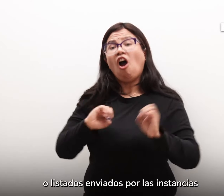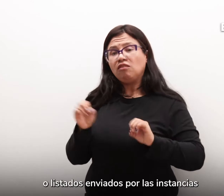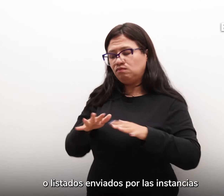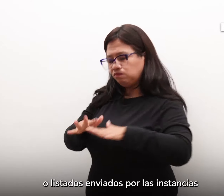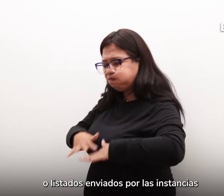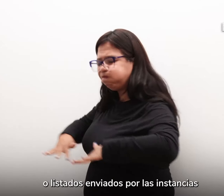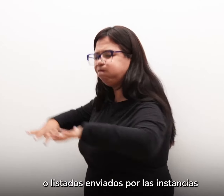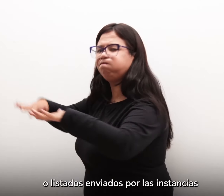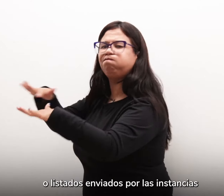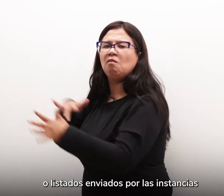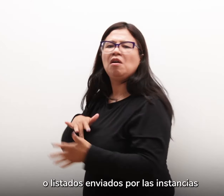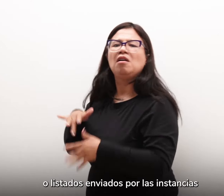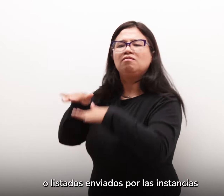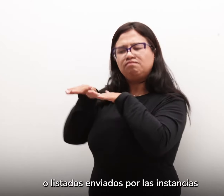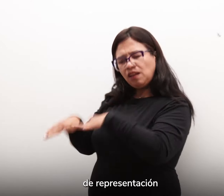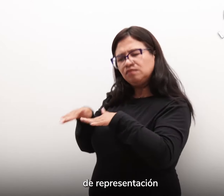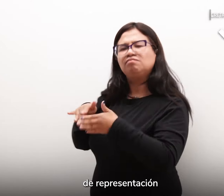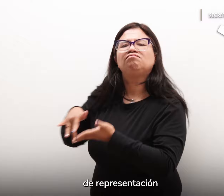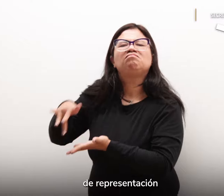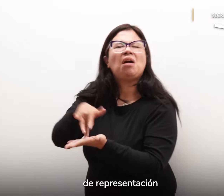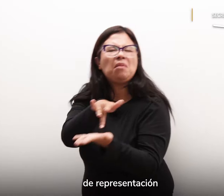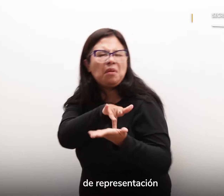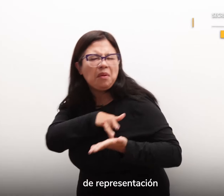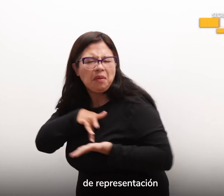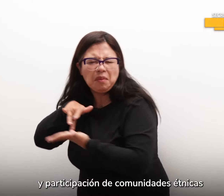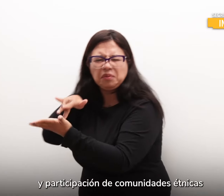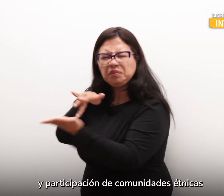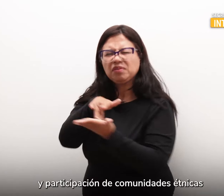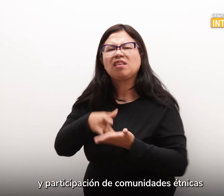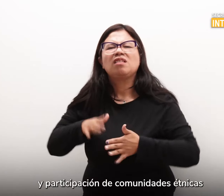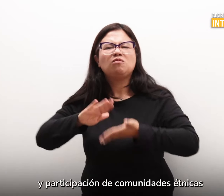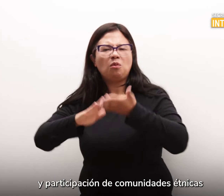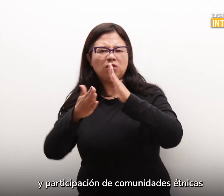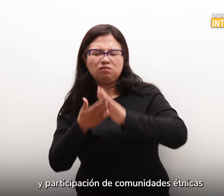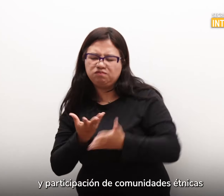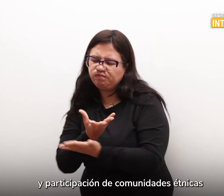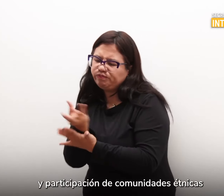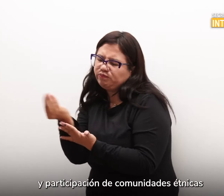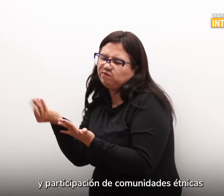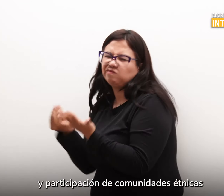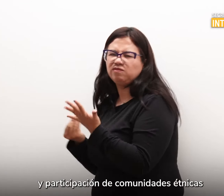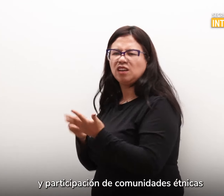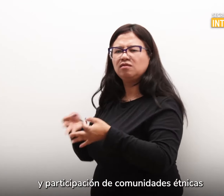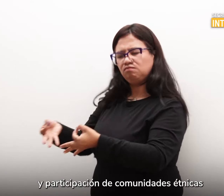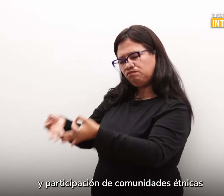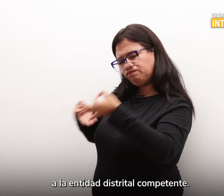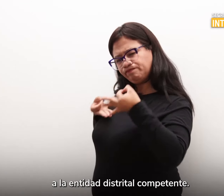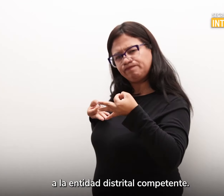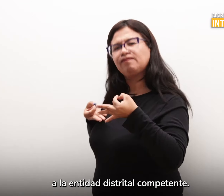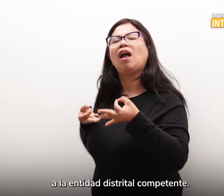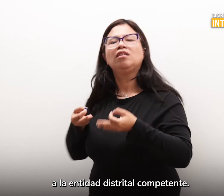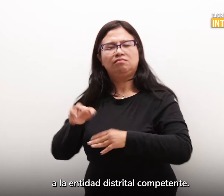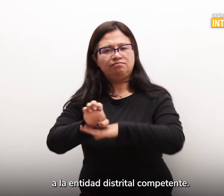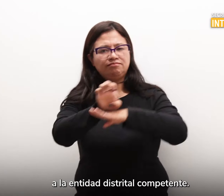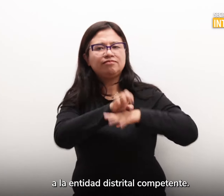listados enviados por las instancias de representación y participación de comunidades étnicas a la entidad distrital